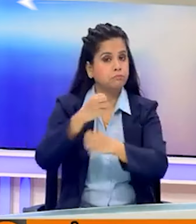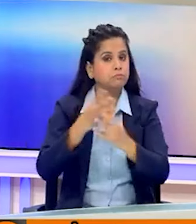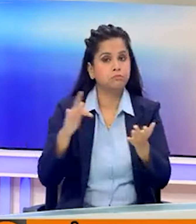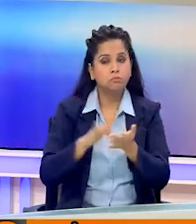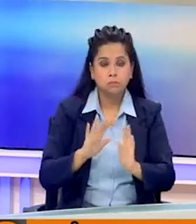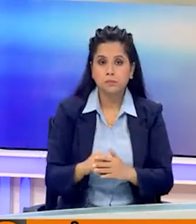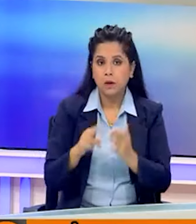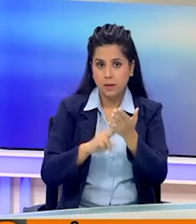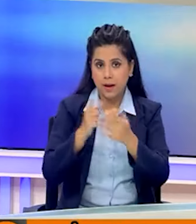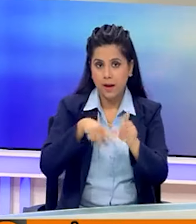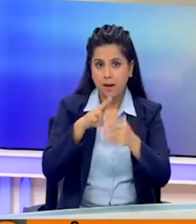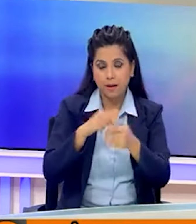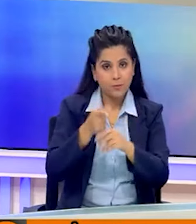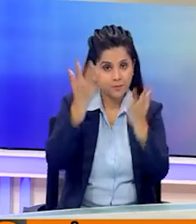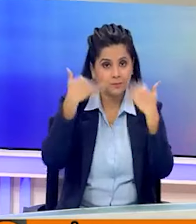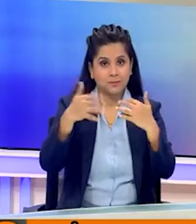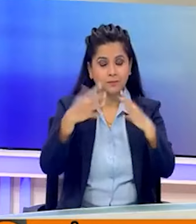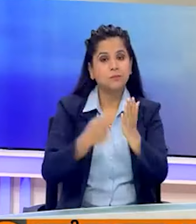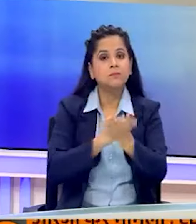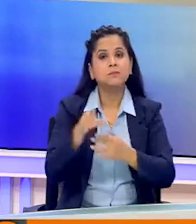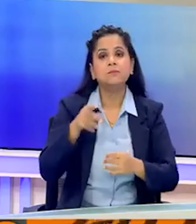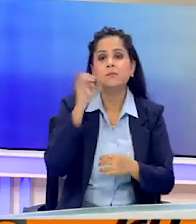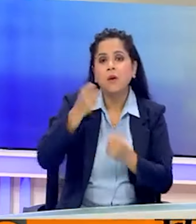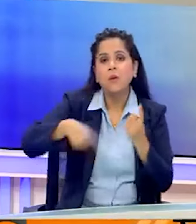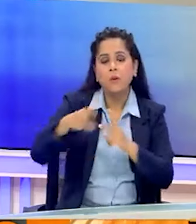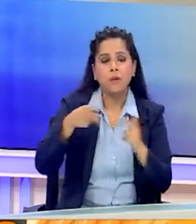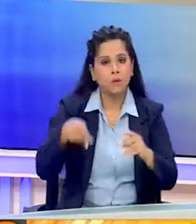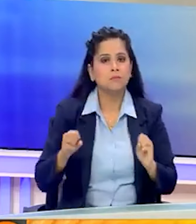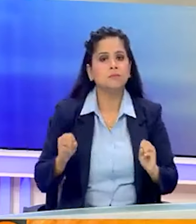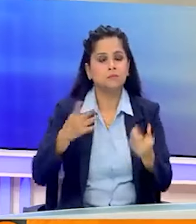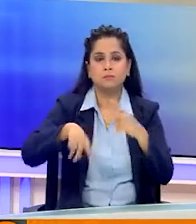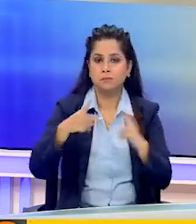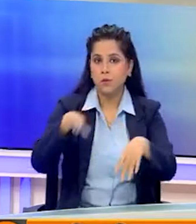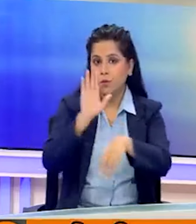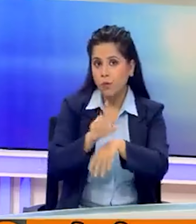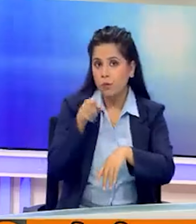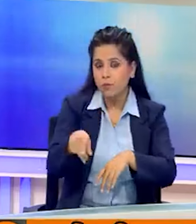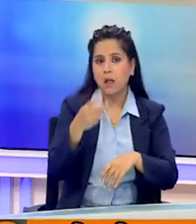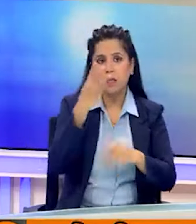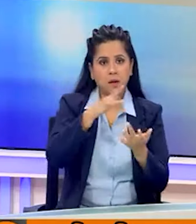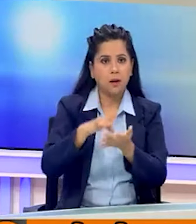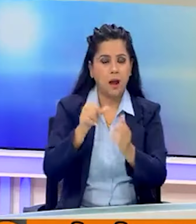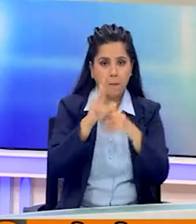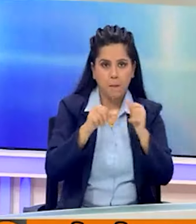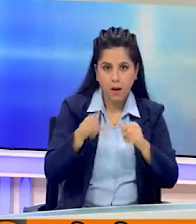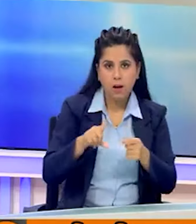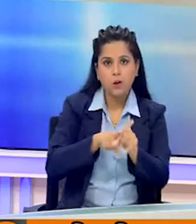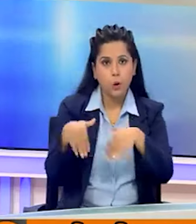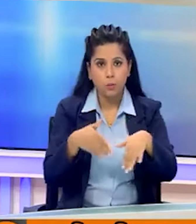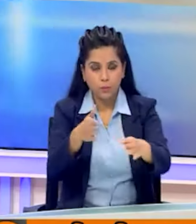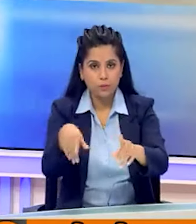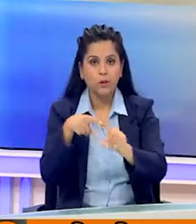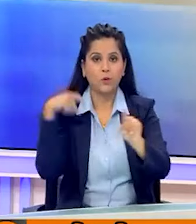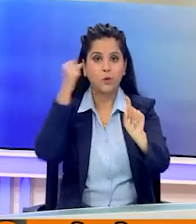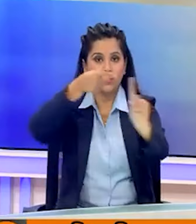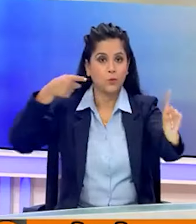नारायन गड़ में जनसभा के बाद राहुल गांधी की चुनावी यात्रा शुरू होगी, कॉंग्रेस निता तीन जिलो, अंबाला, यमना नगर और